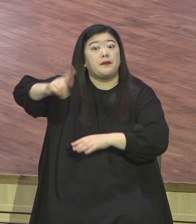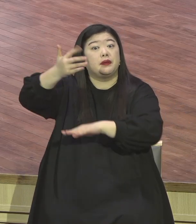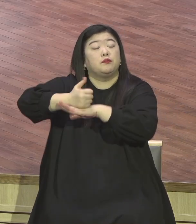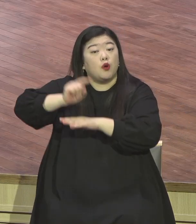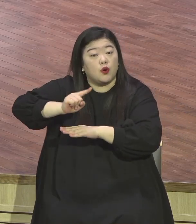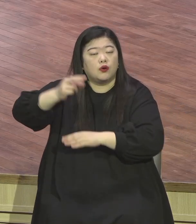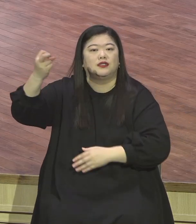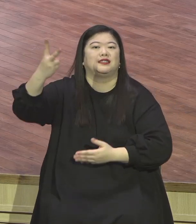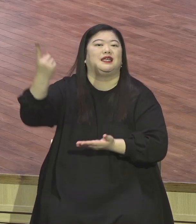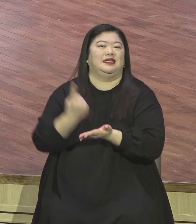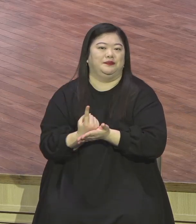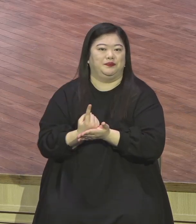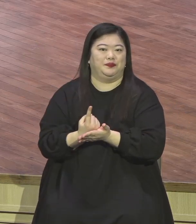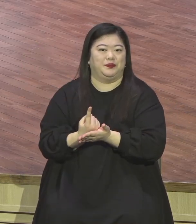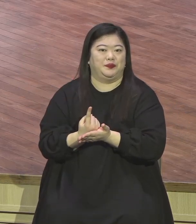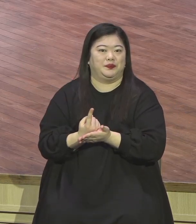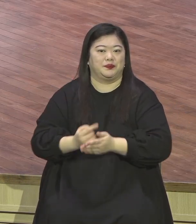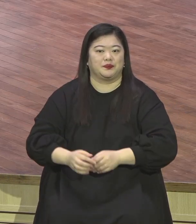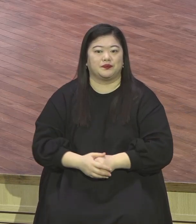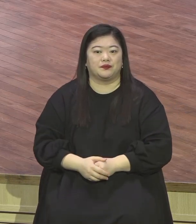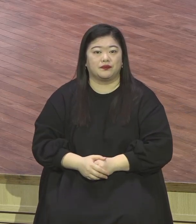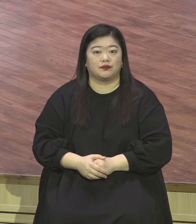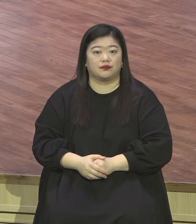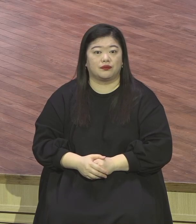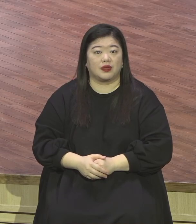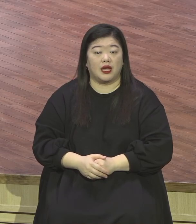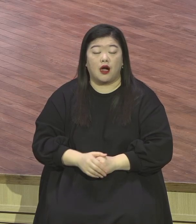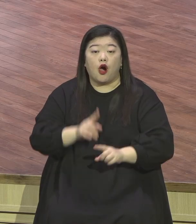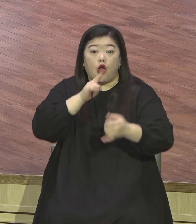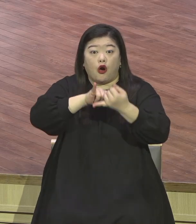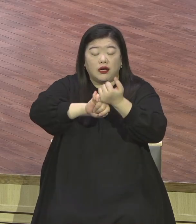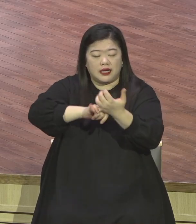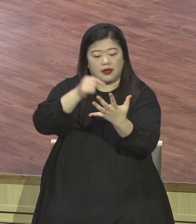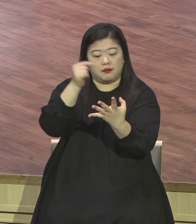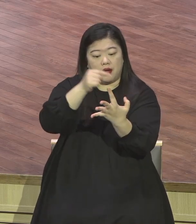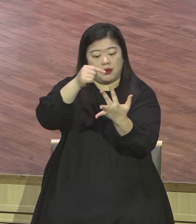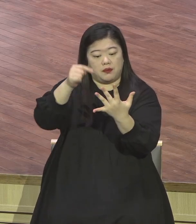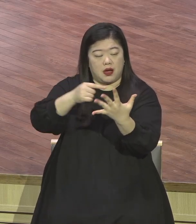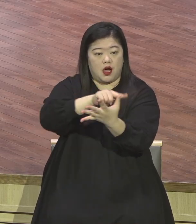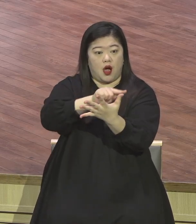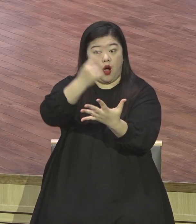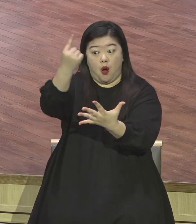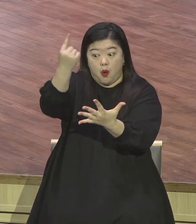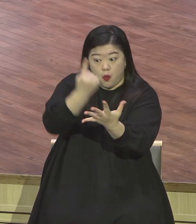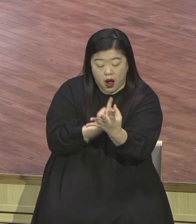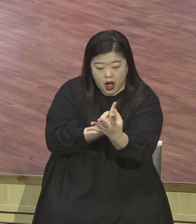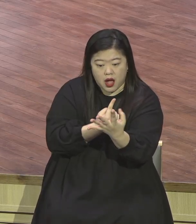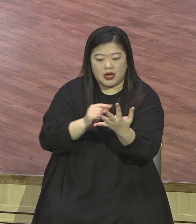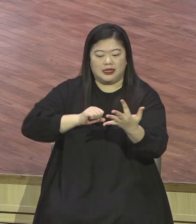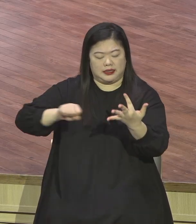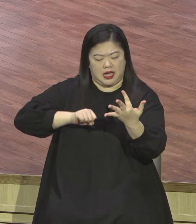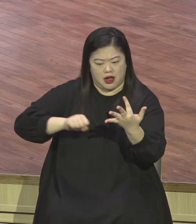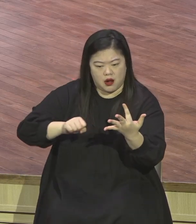성취됐습니다 성취가 다 됐습니다 이제 하나 남았습니다 예수 그리스도의 제림입니다